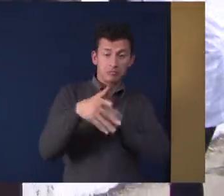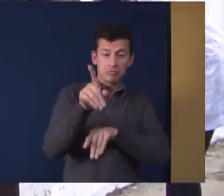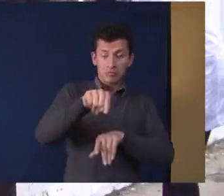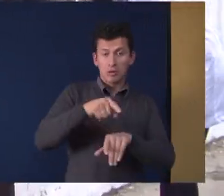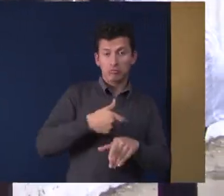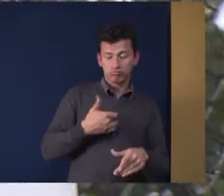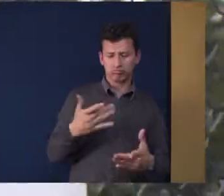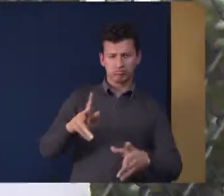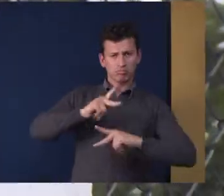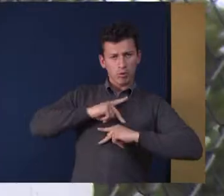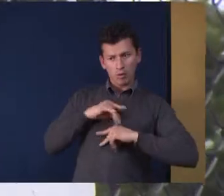universidad